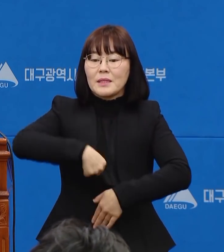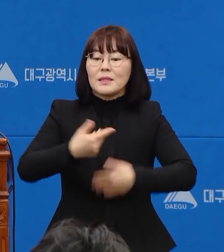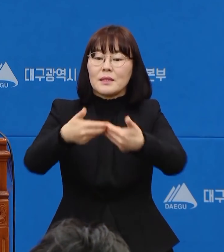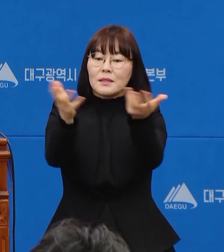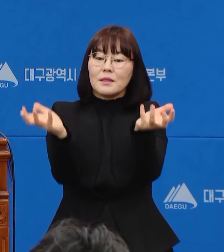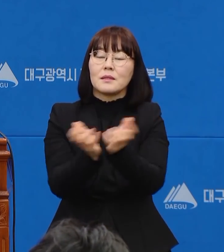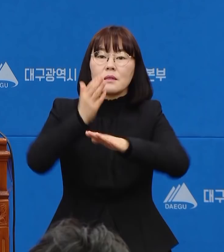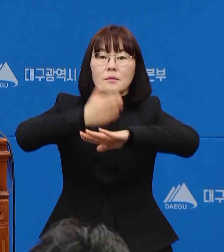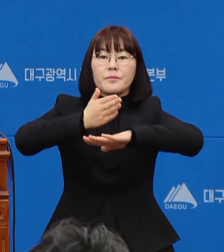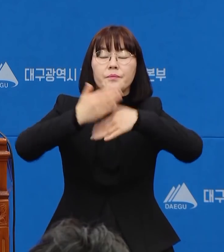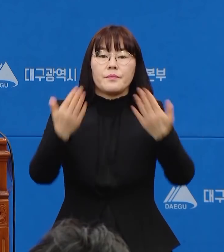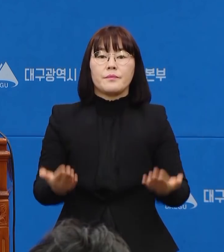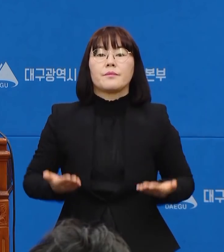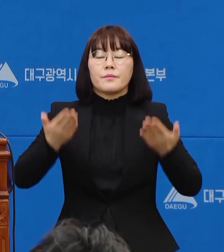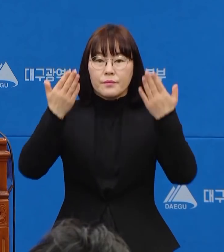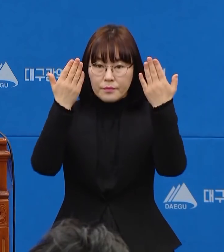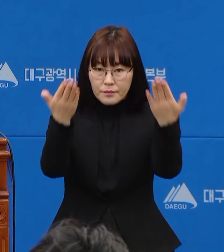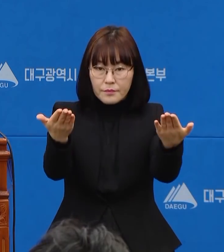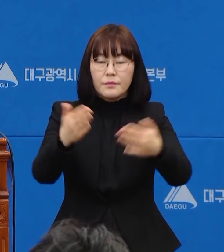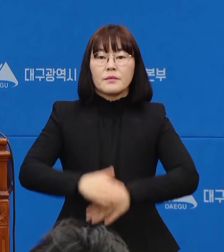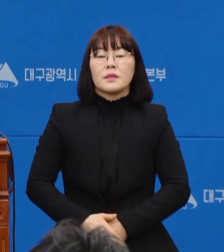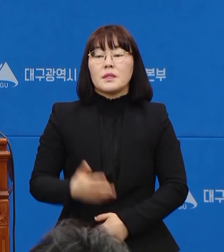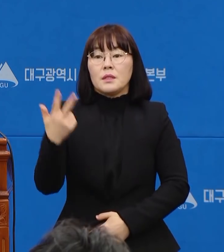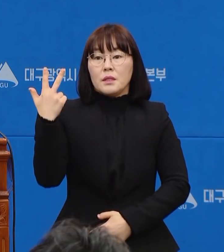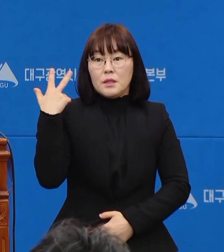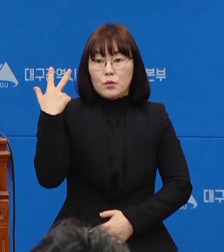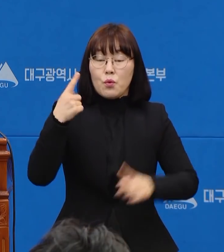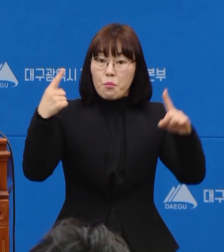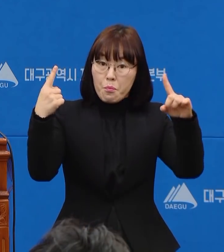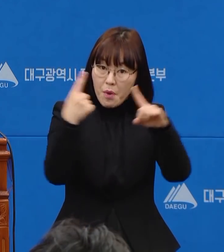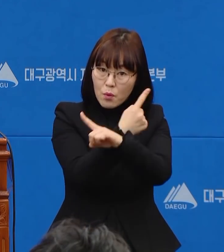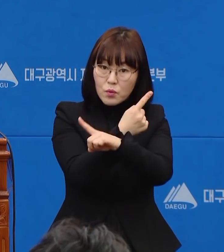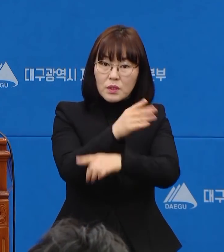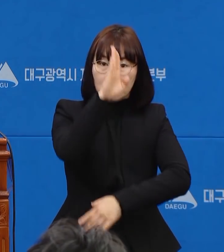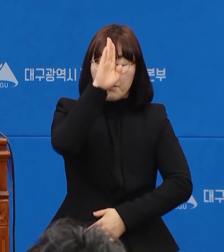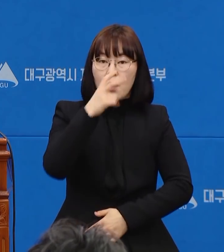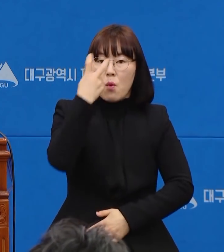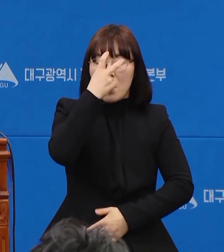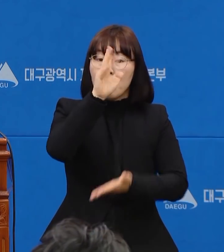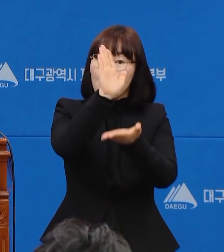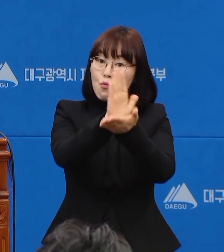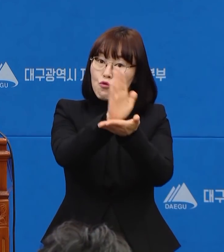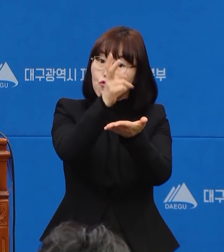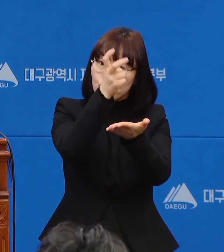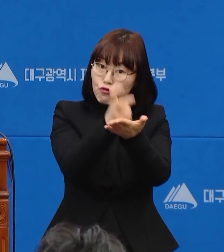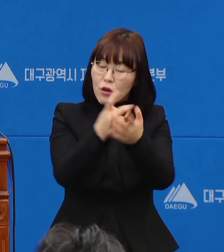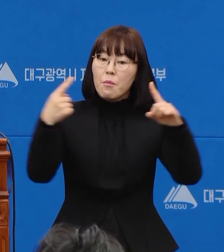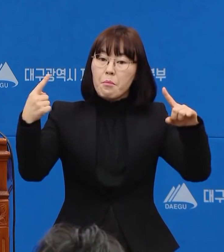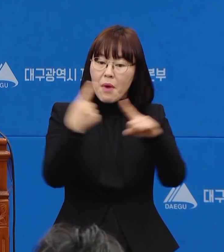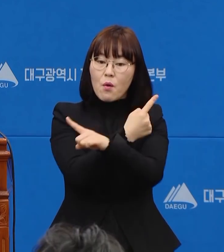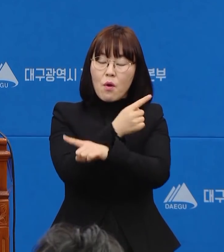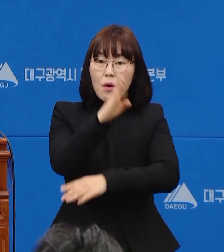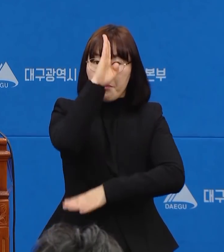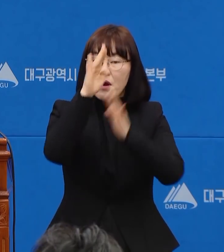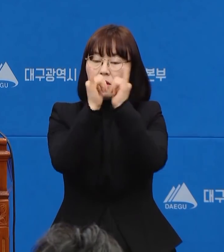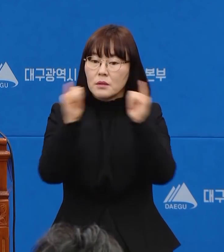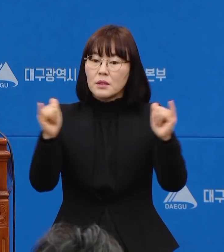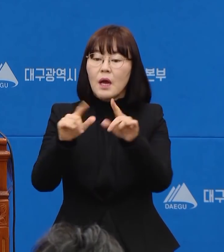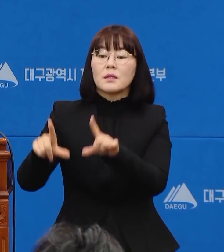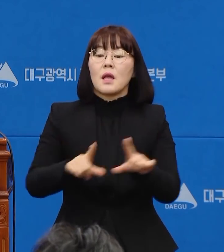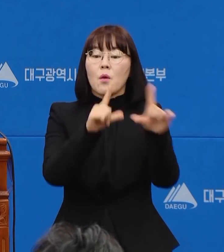감사의 말씀을 드립니다. 지난주 변경된 질병관리본부의 지침에 따라 환자들을 치료할